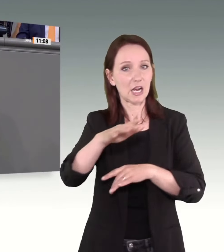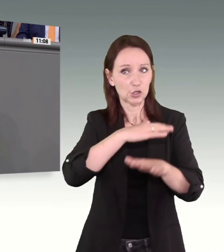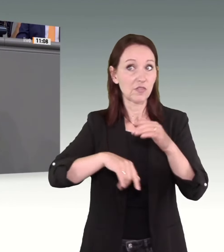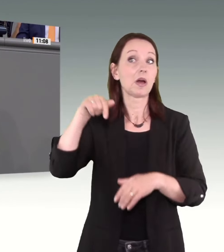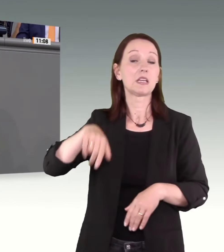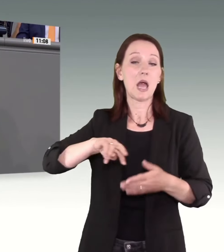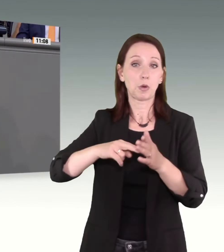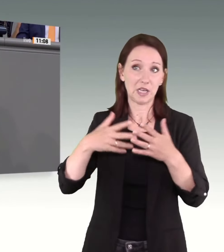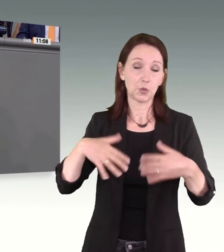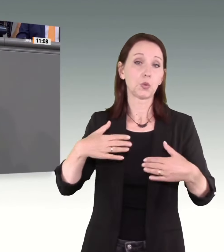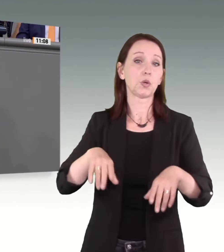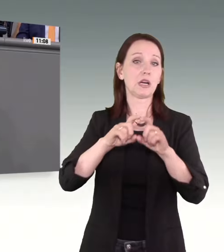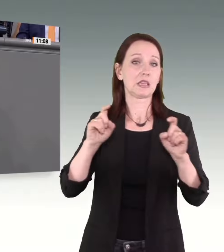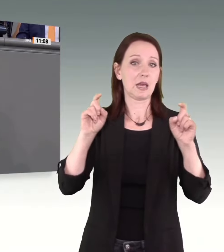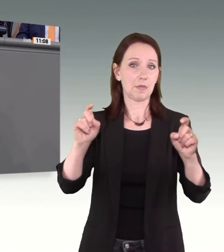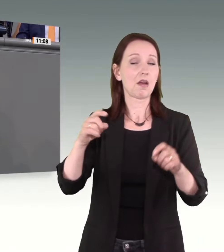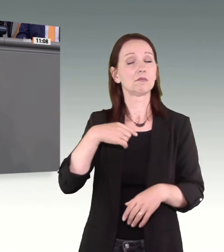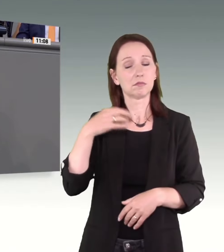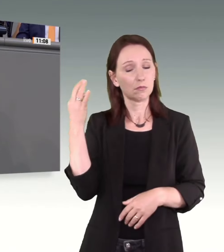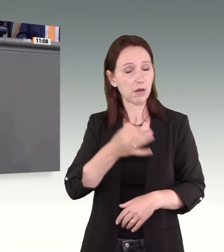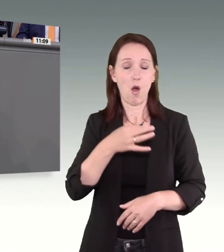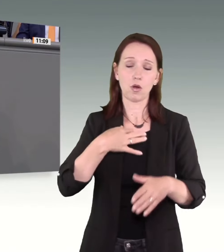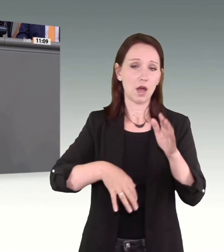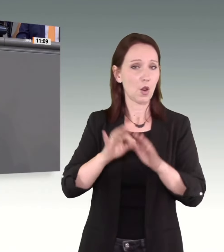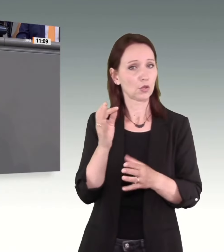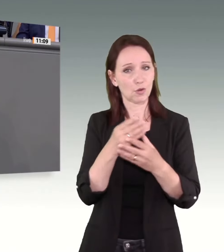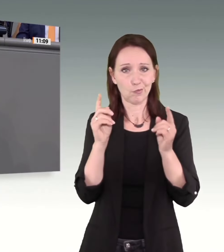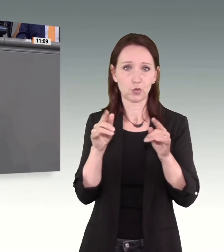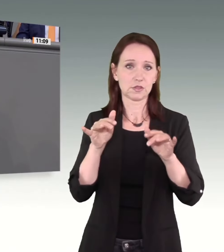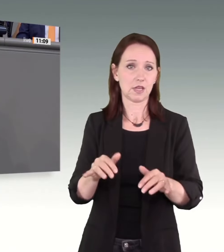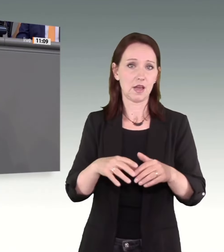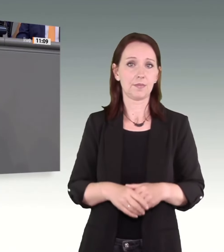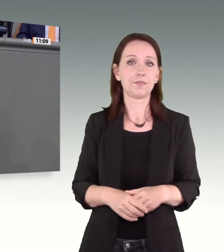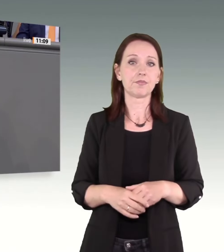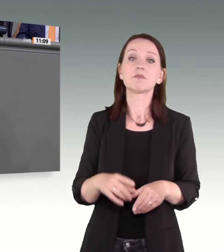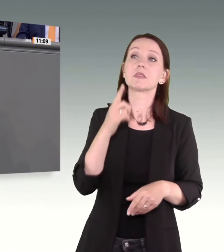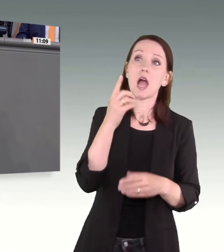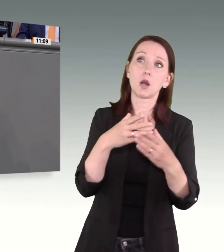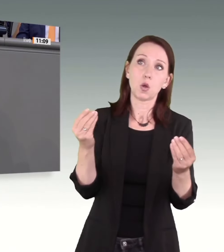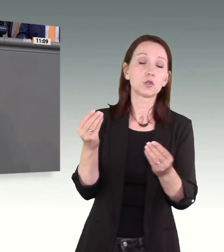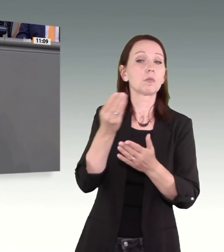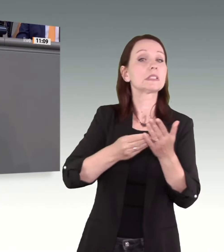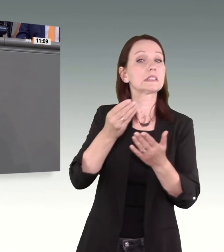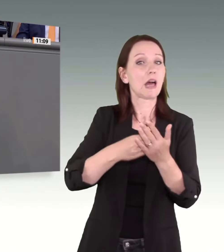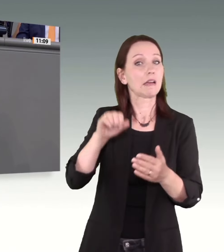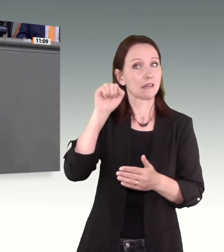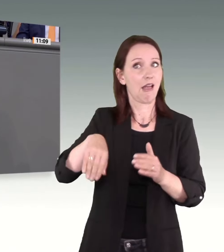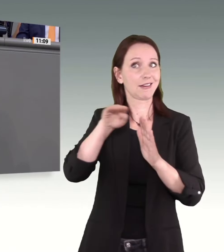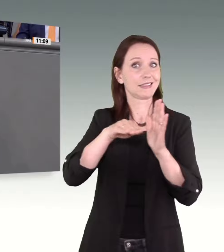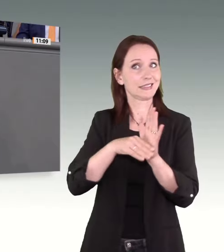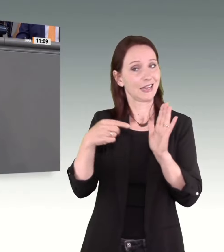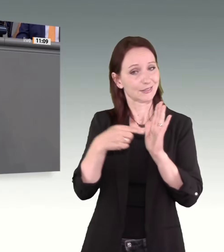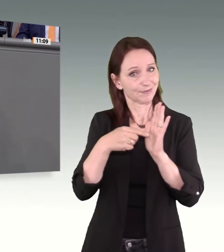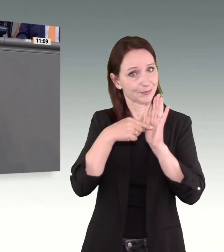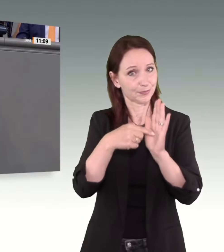uns in der Politik ein großes Thema, und wir brauchen Lösungen. Und eine Lösung und ein Zeichen kann der Gesetzgeber setzen. Und das wollen wir tun. Wir wollen